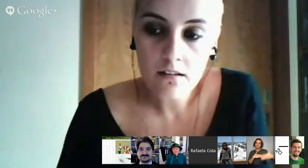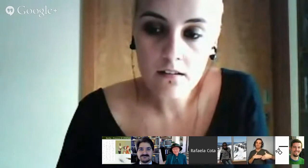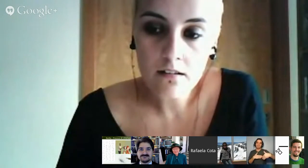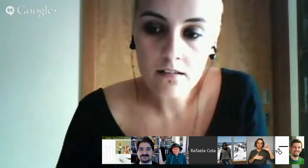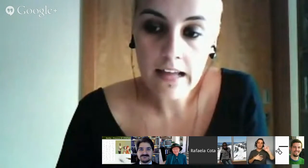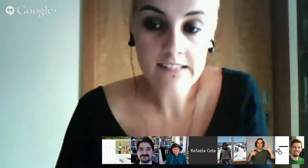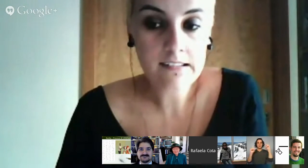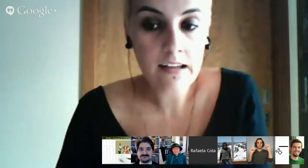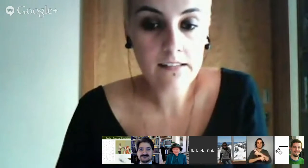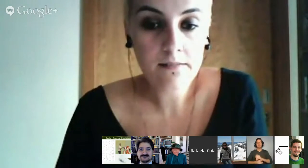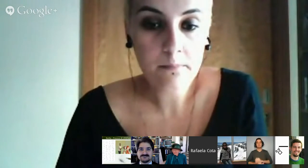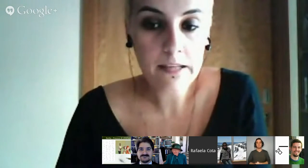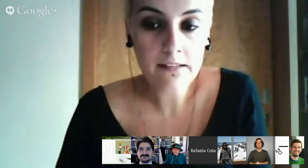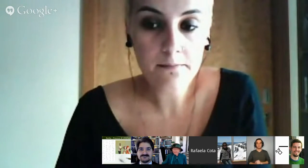next slide please